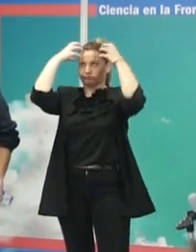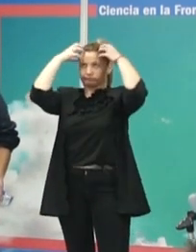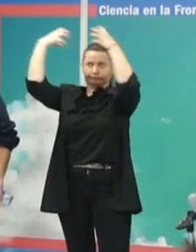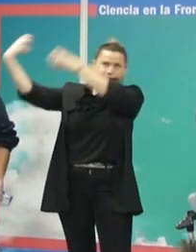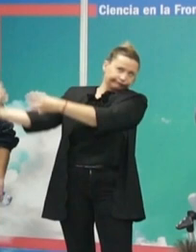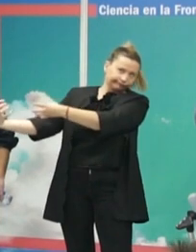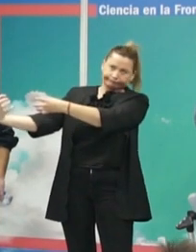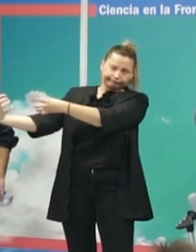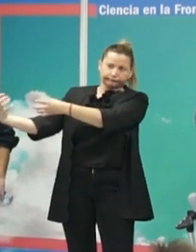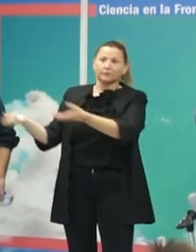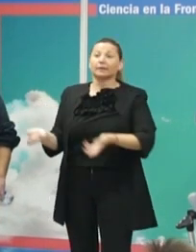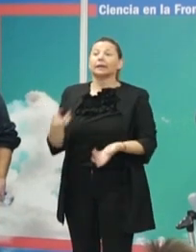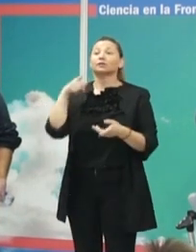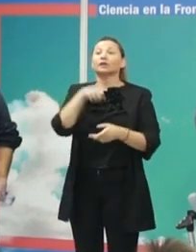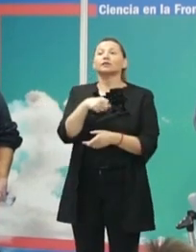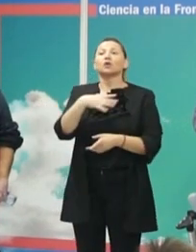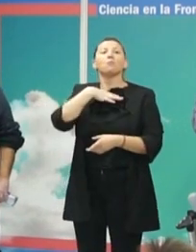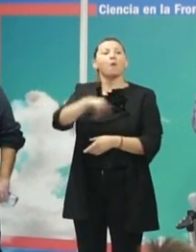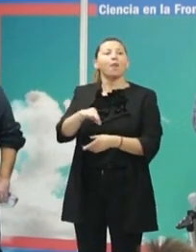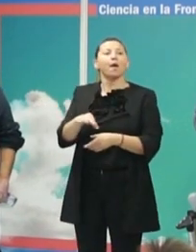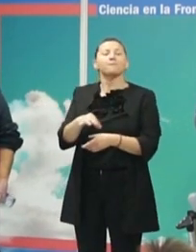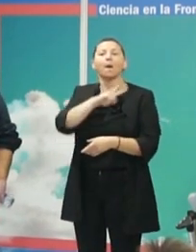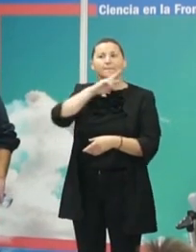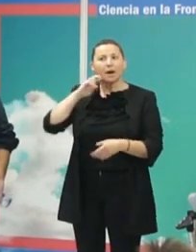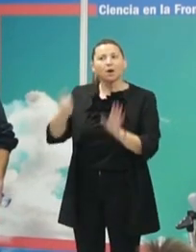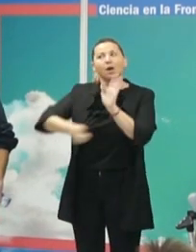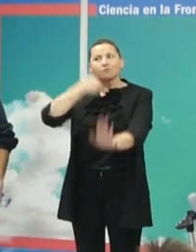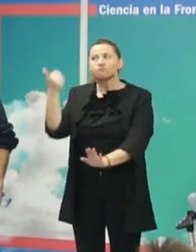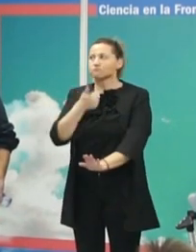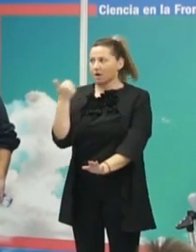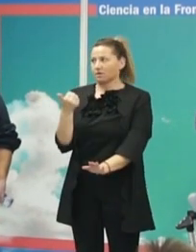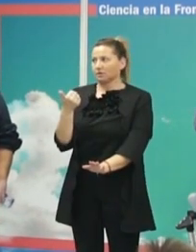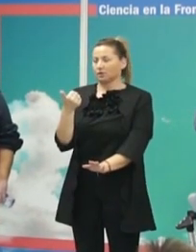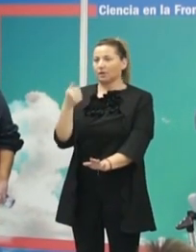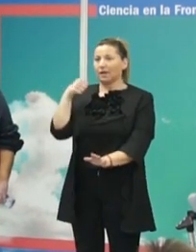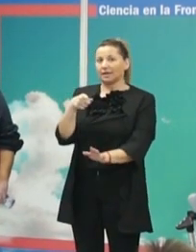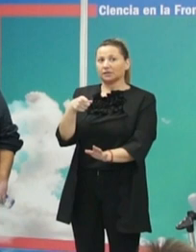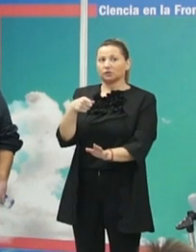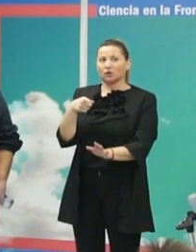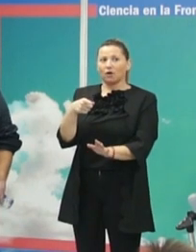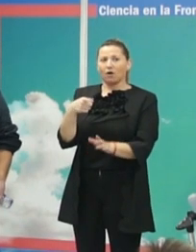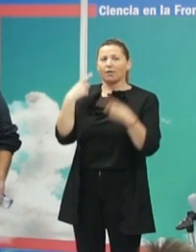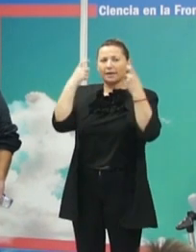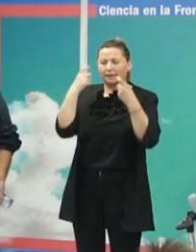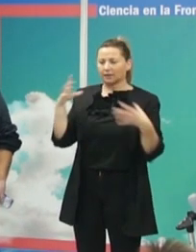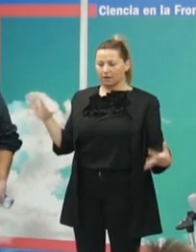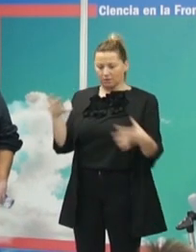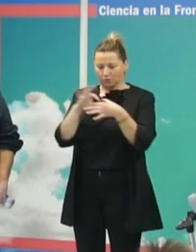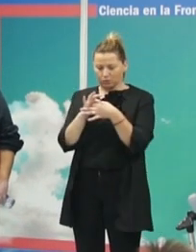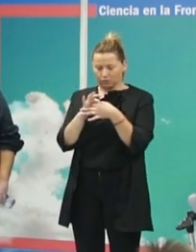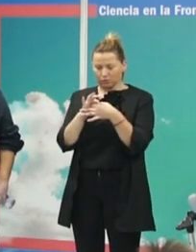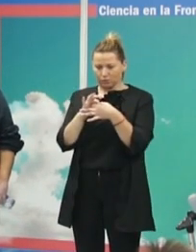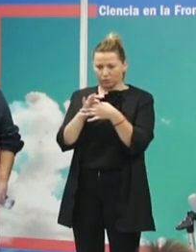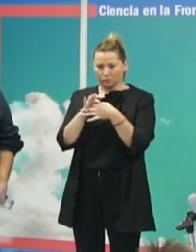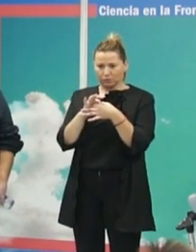estamos. Y eso nos permite también valorar mucho más todo eso. Así que este ejercicio que hemos hecho de intentar unirlo, creo que nos sirve